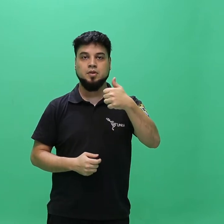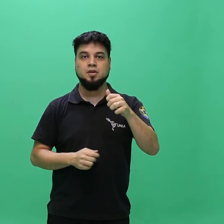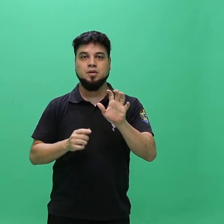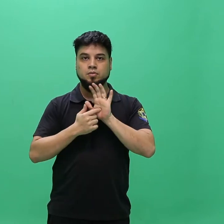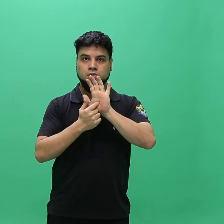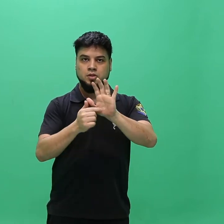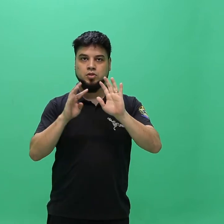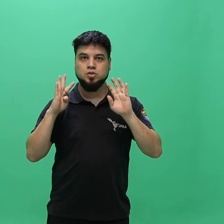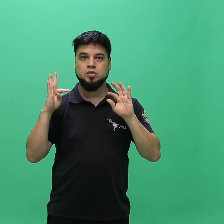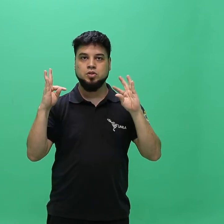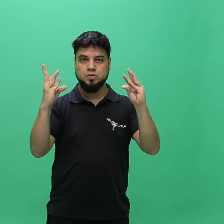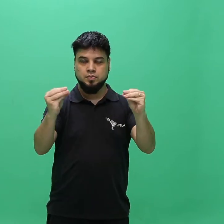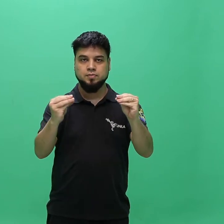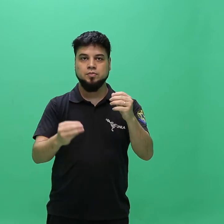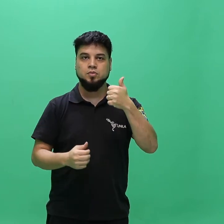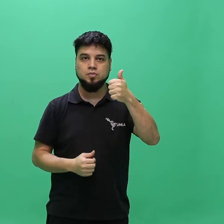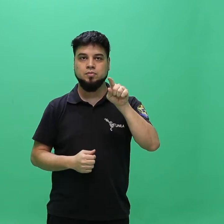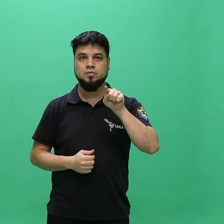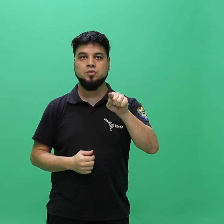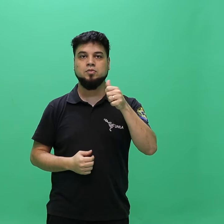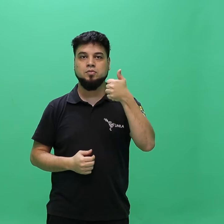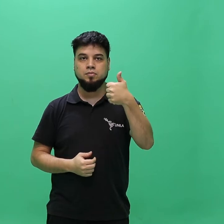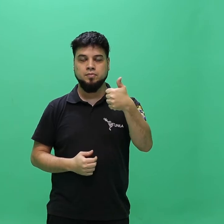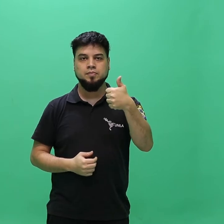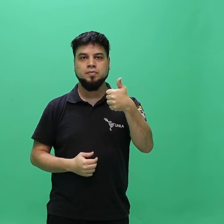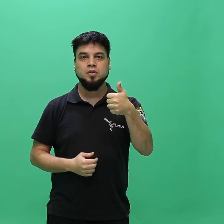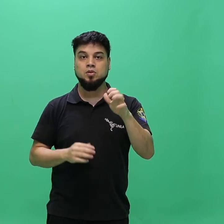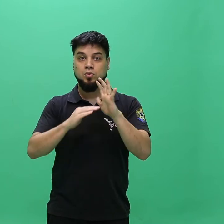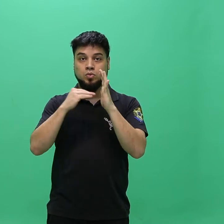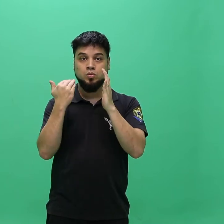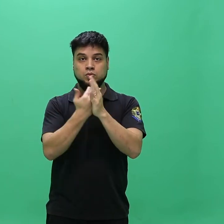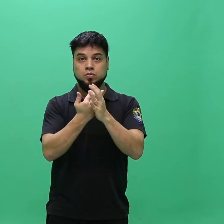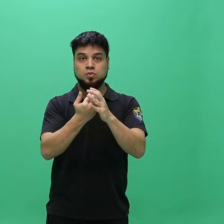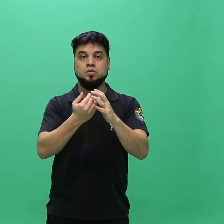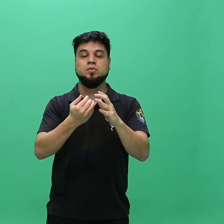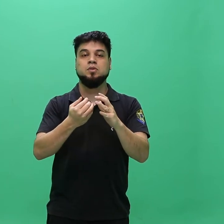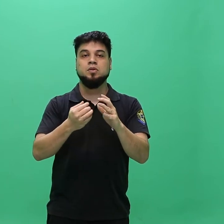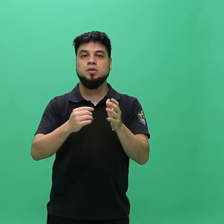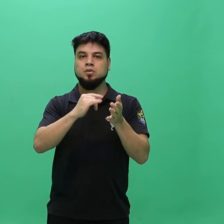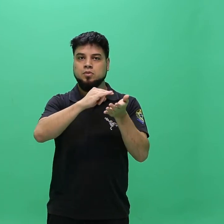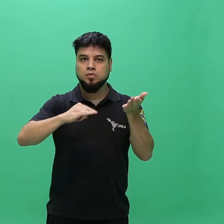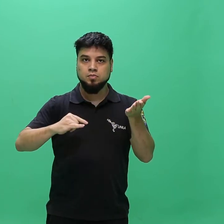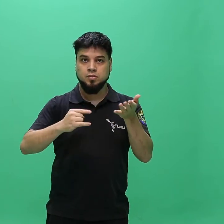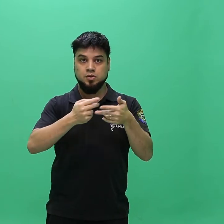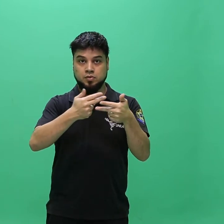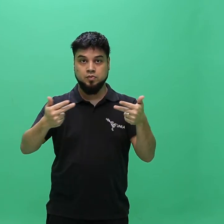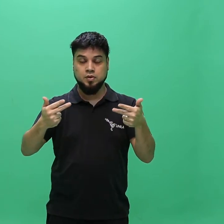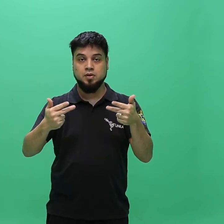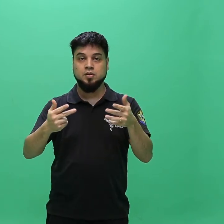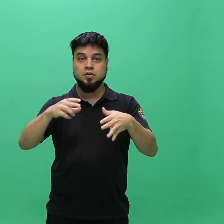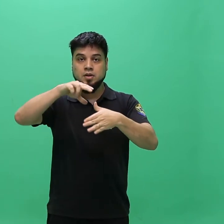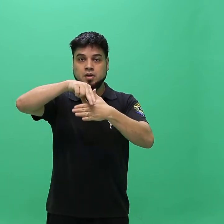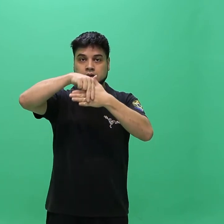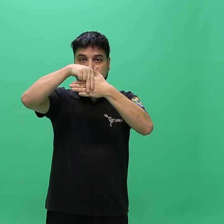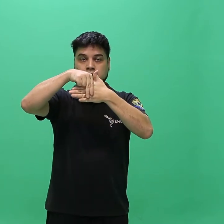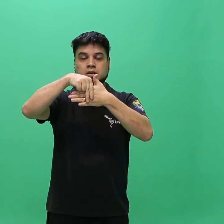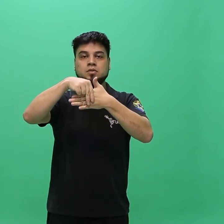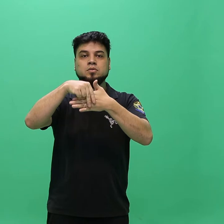1. Das disposições gerais. 1.1. Todos os editais, anexos e